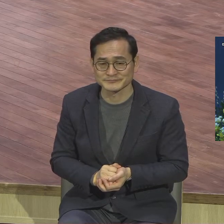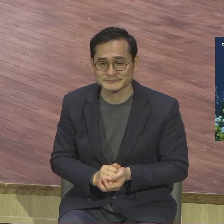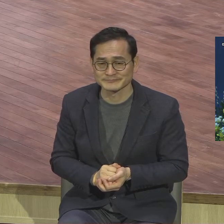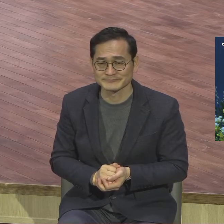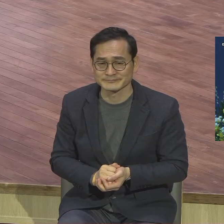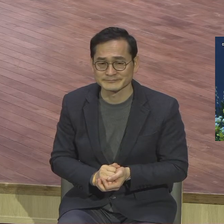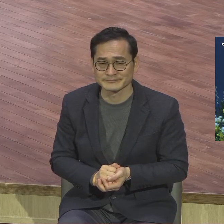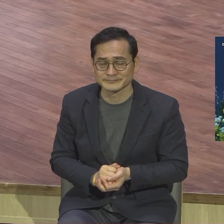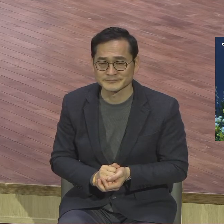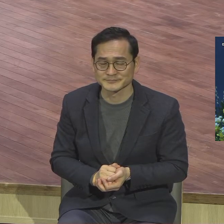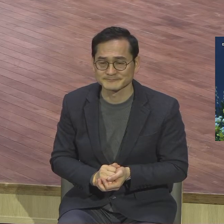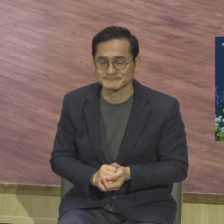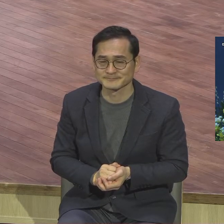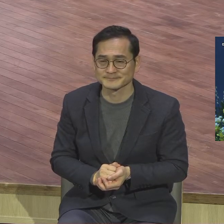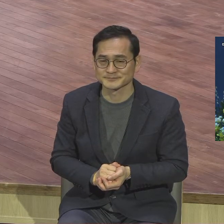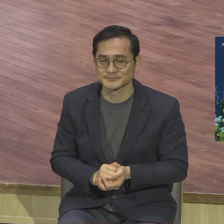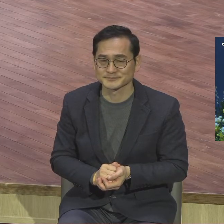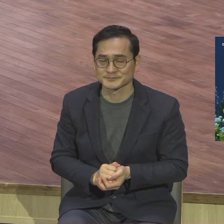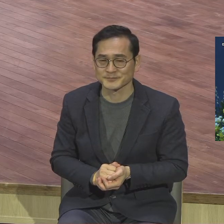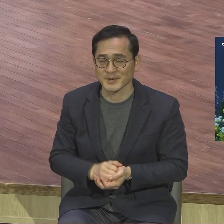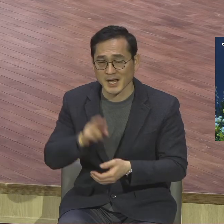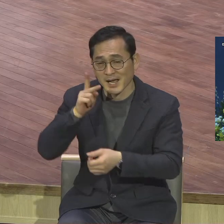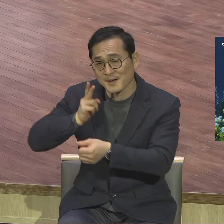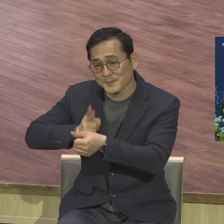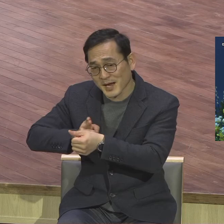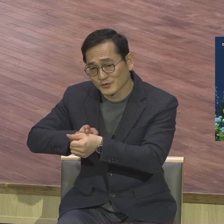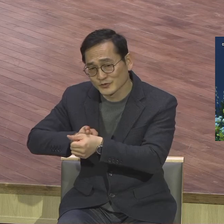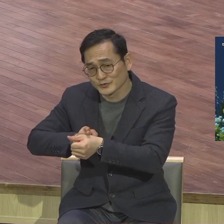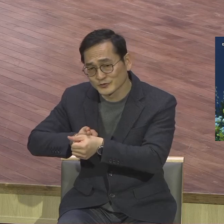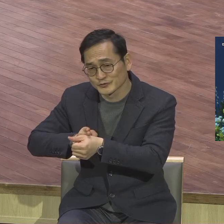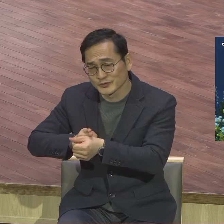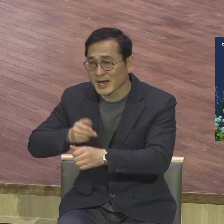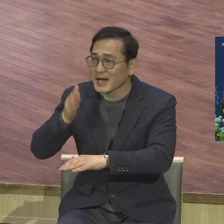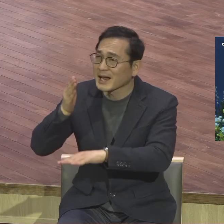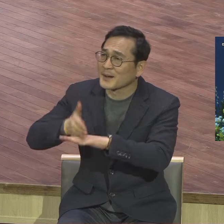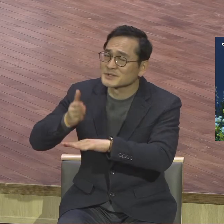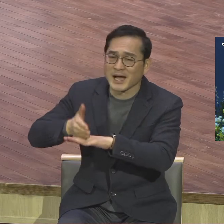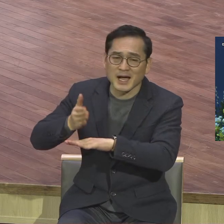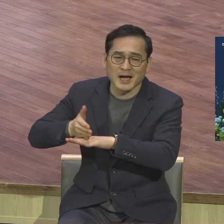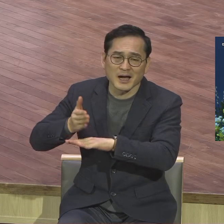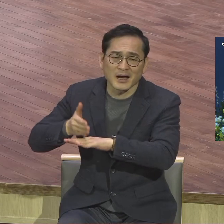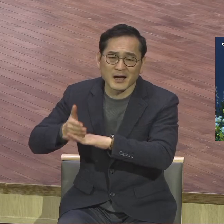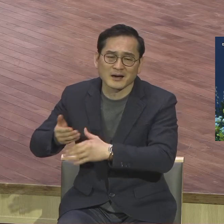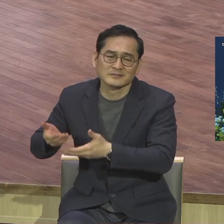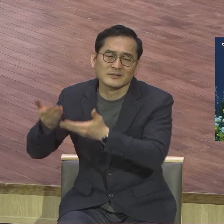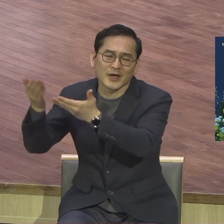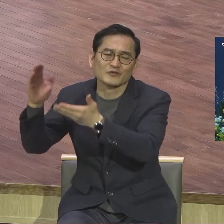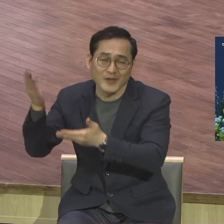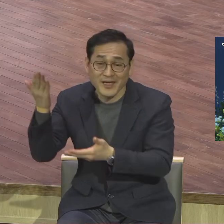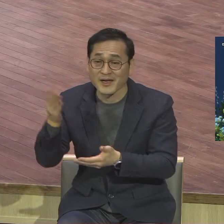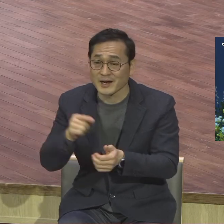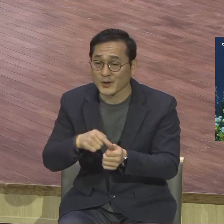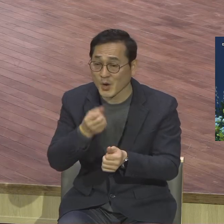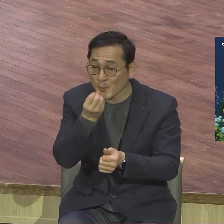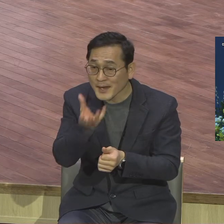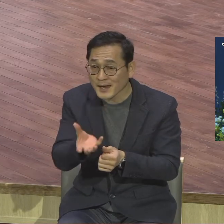사도 바울이 이렇게 하나님께 대한 감사의 보답을 언급한 이유가 있습니다 지금 사도 바울은